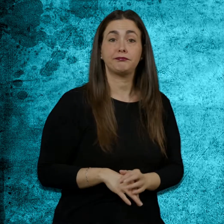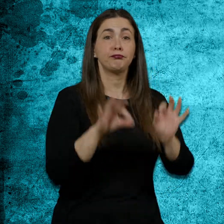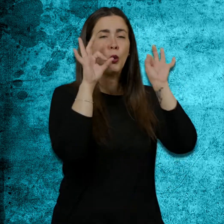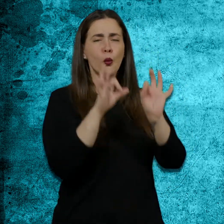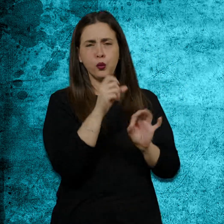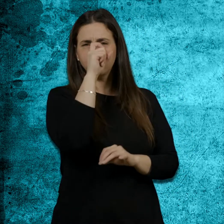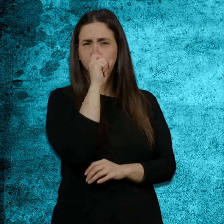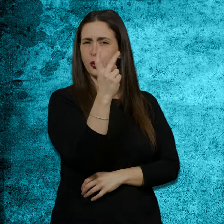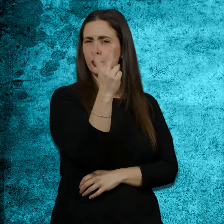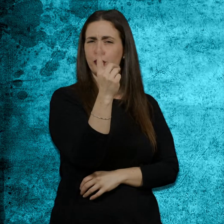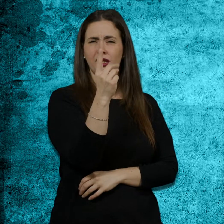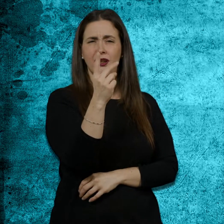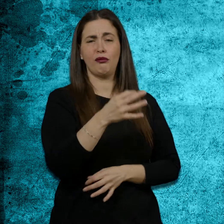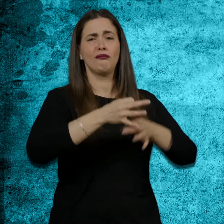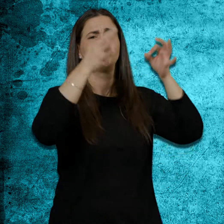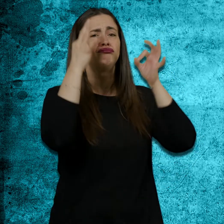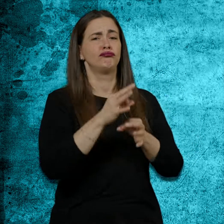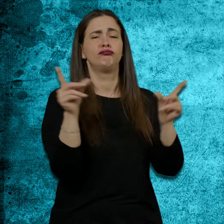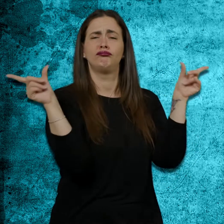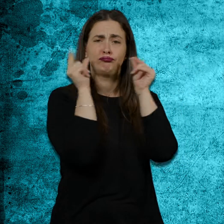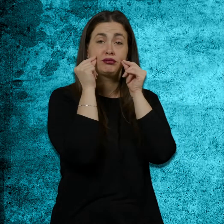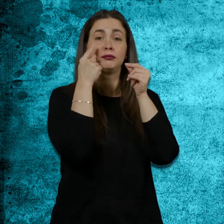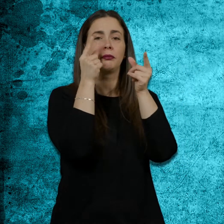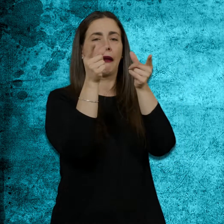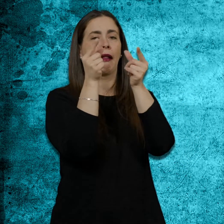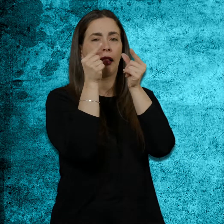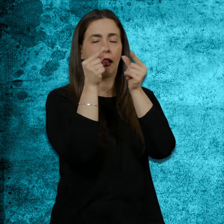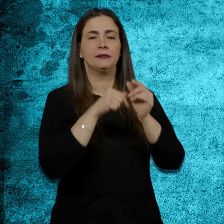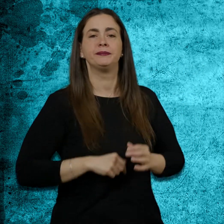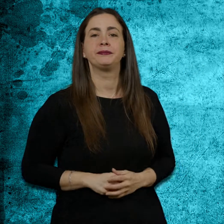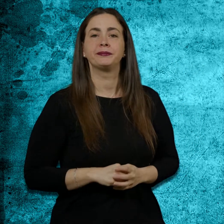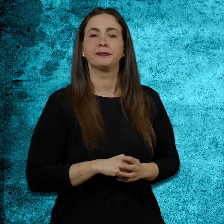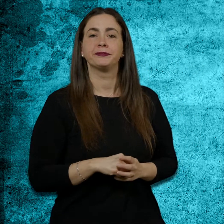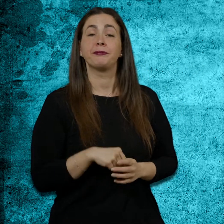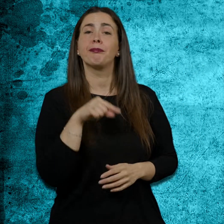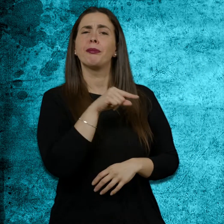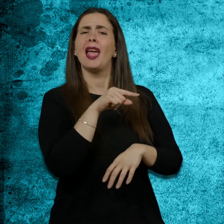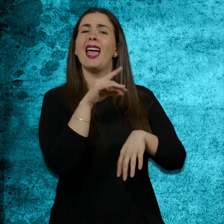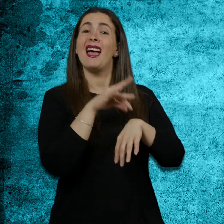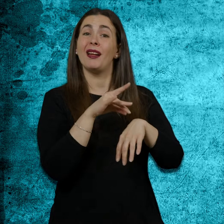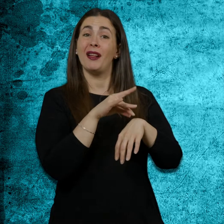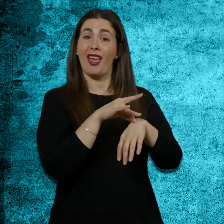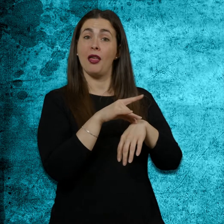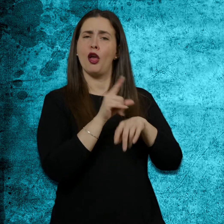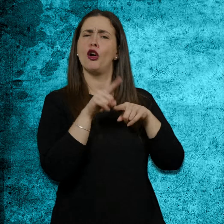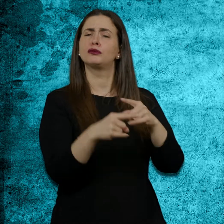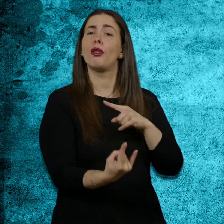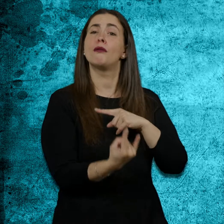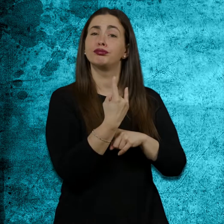Els 17 anys se li va diagnosticar una neurofibromatosi tipus 2, una malaltia hereditària, progressiva i